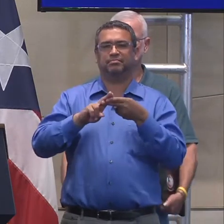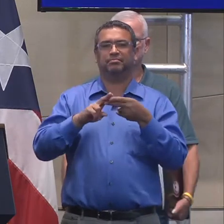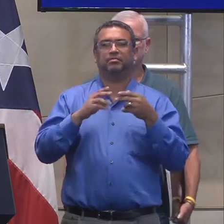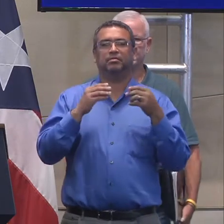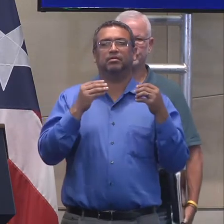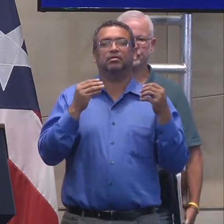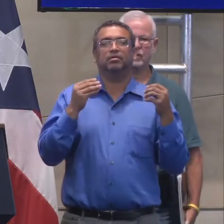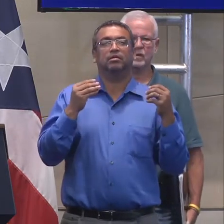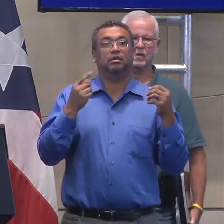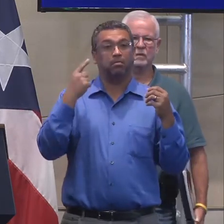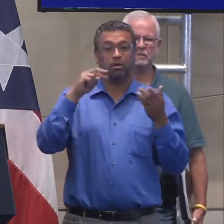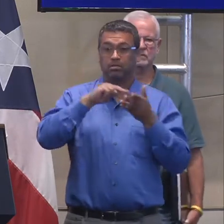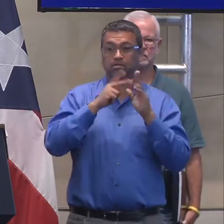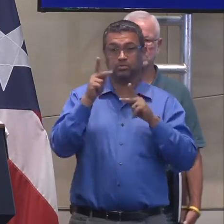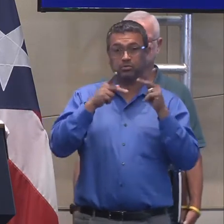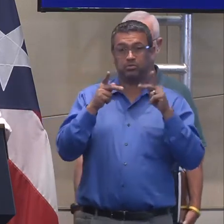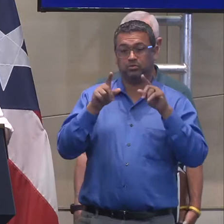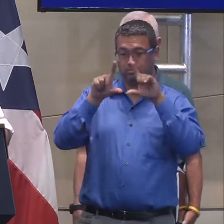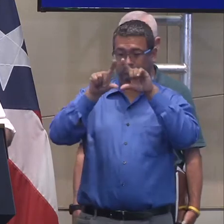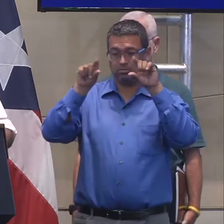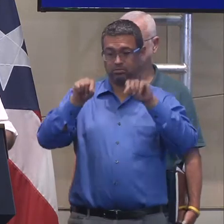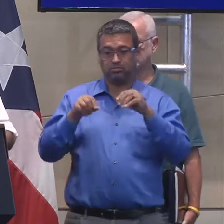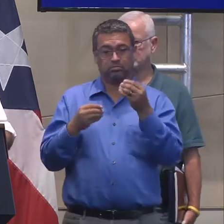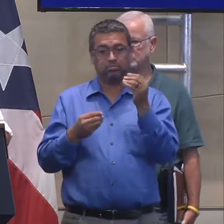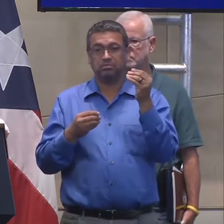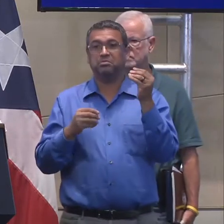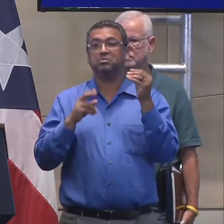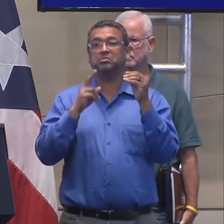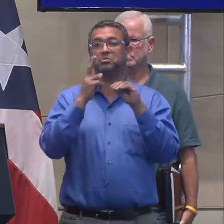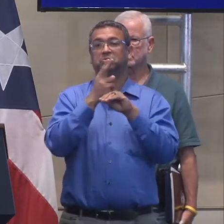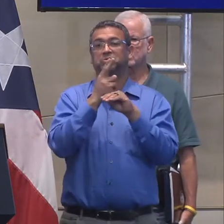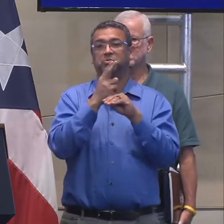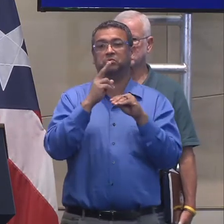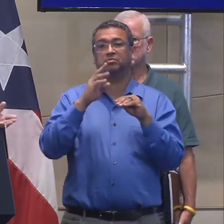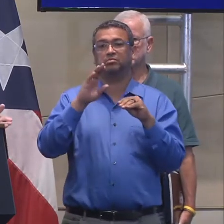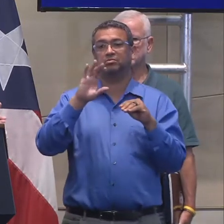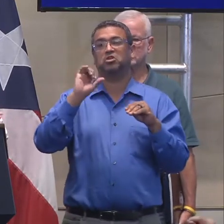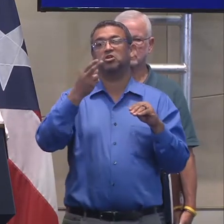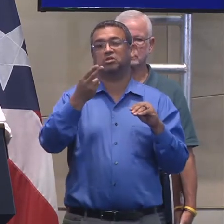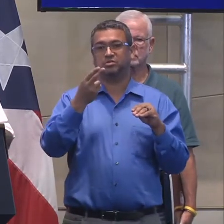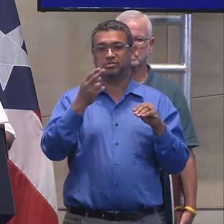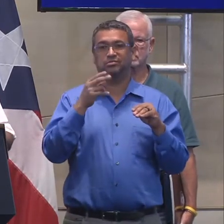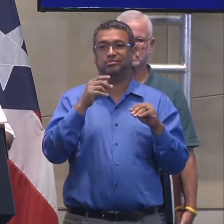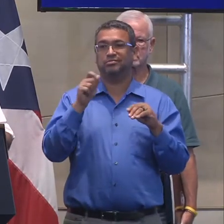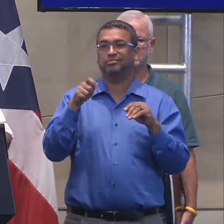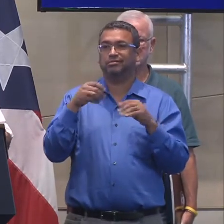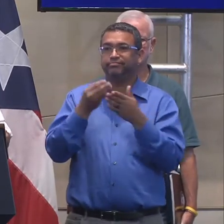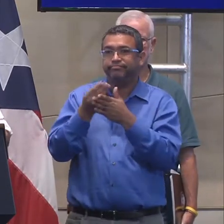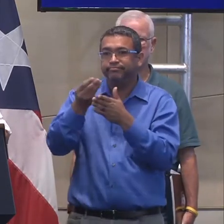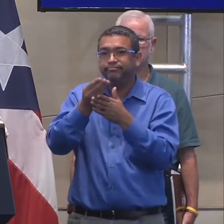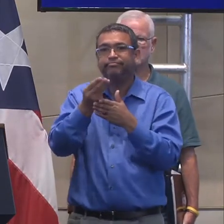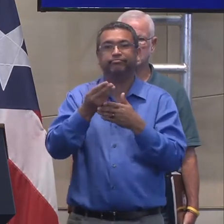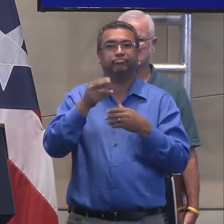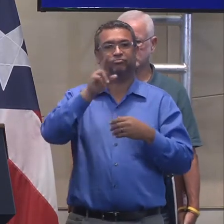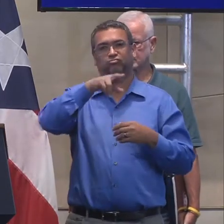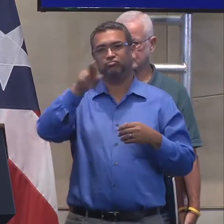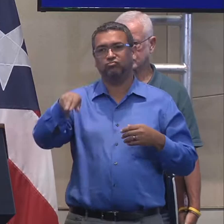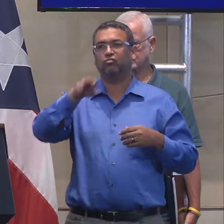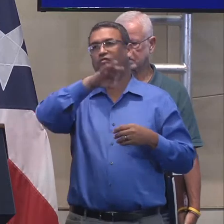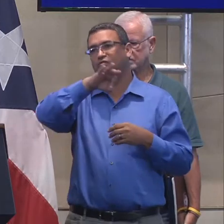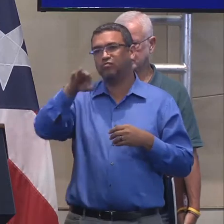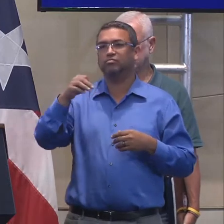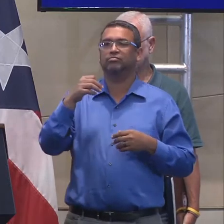el cash y para que se pudiera utilizar en establecimientos de comida rápida o restaurantes o comida preparada para